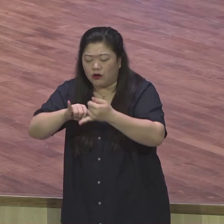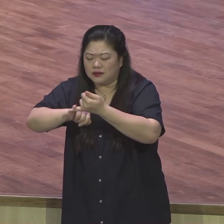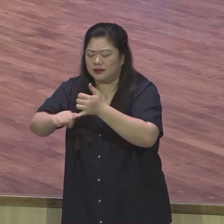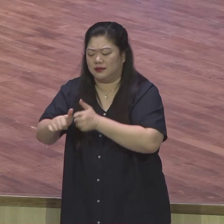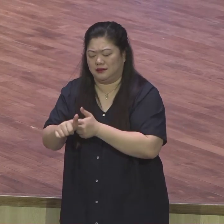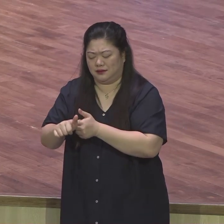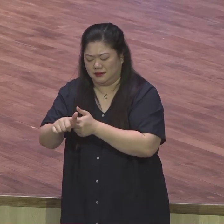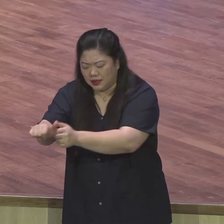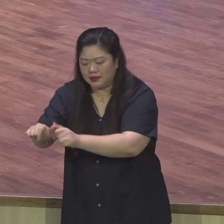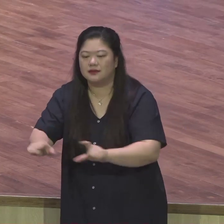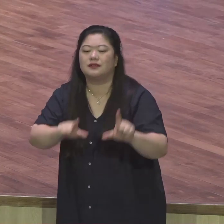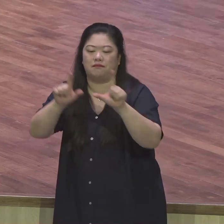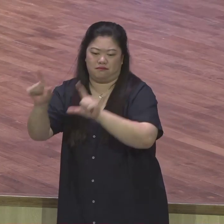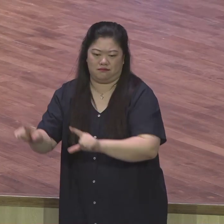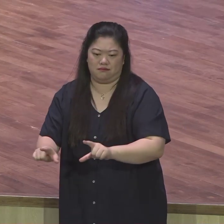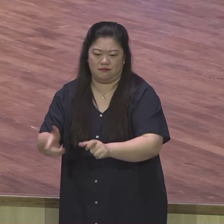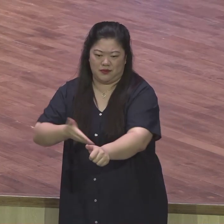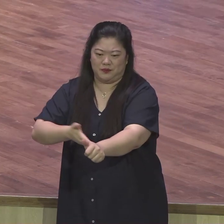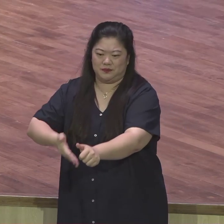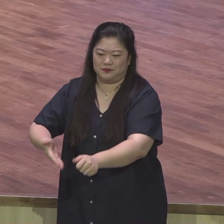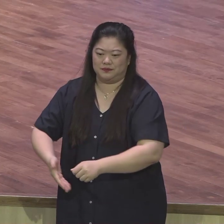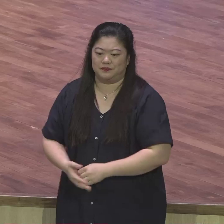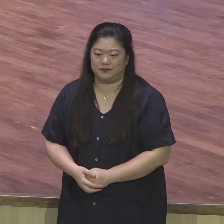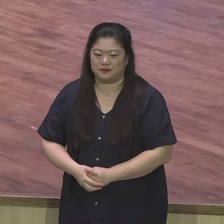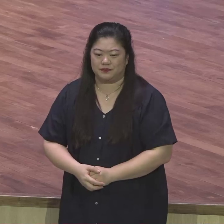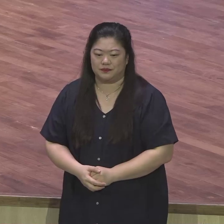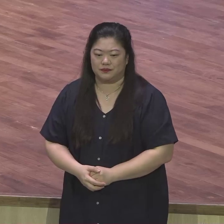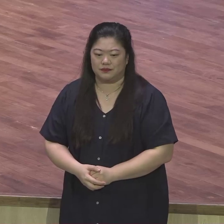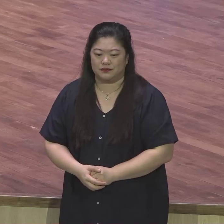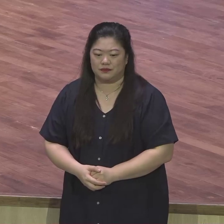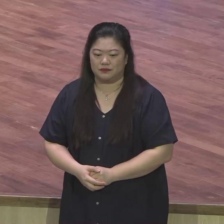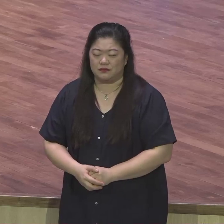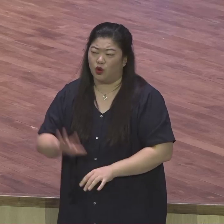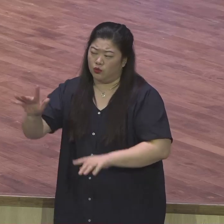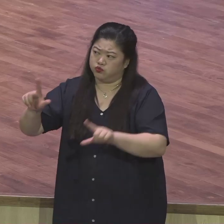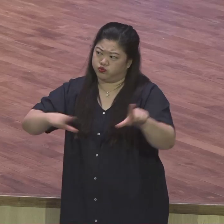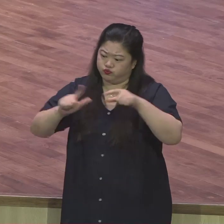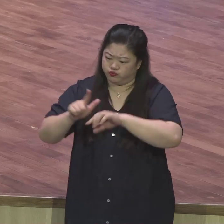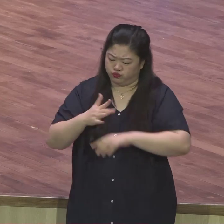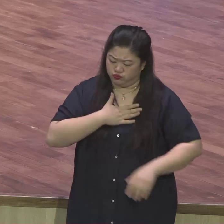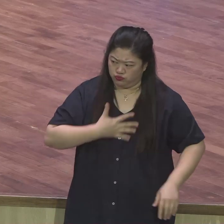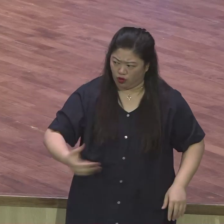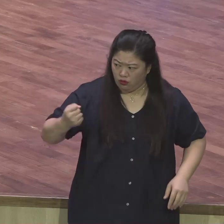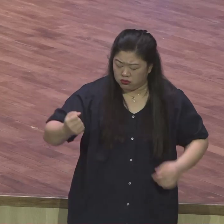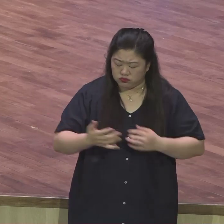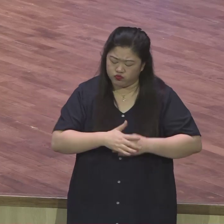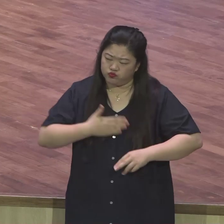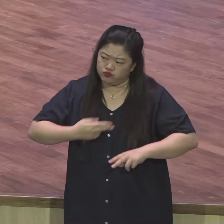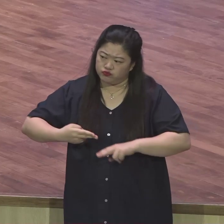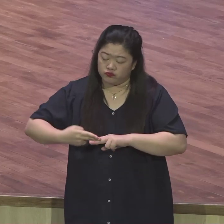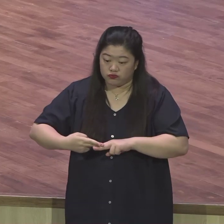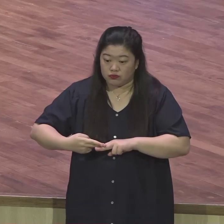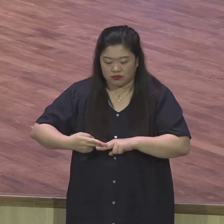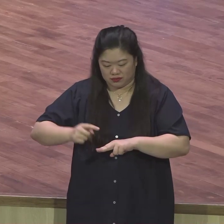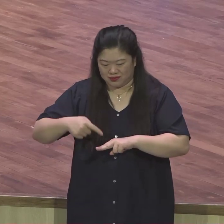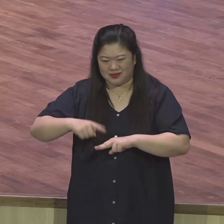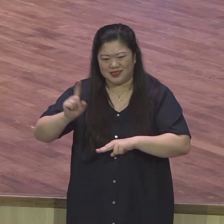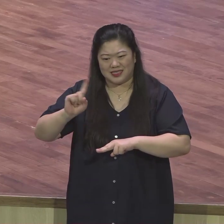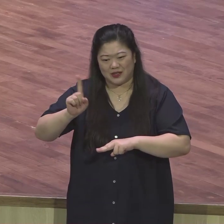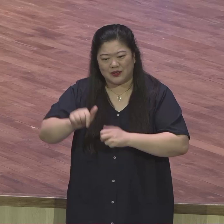은약이 말씀이 이끄는 삶을 내 마음대로 사는 게 아니에요. 은약이 이끄는 삶을 살아요. 그러면 어떤 문제와 사건